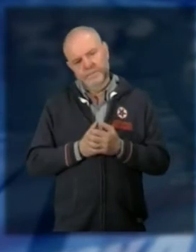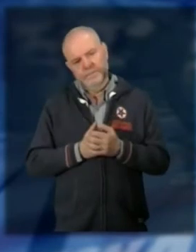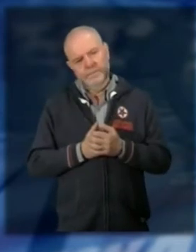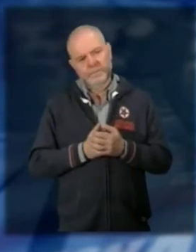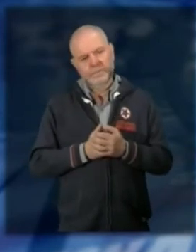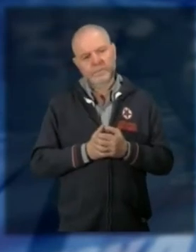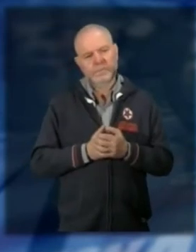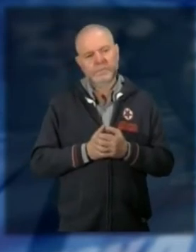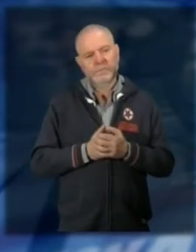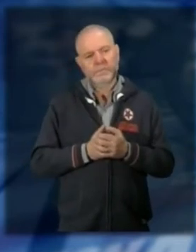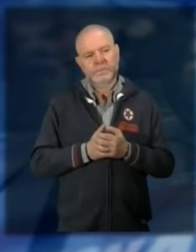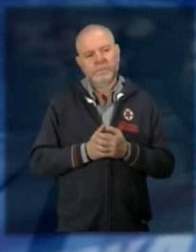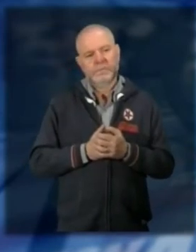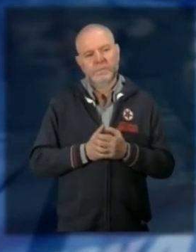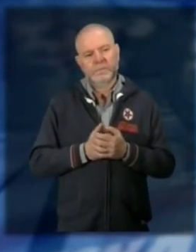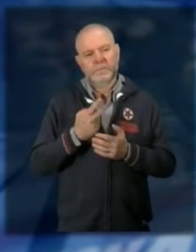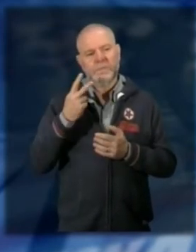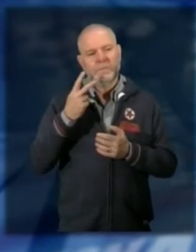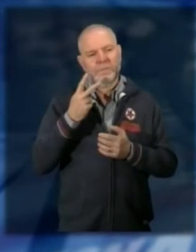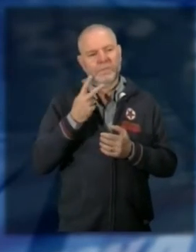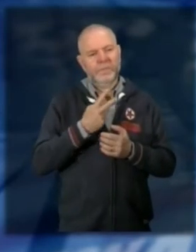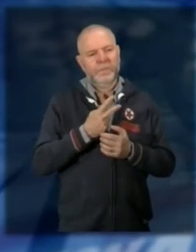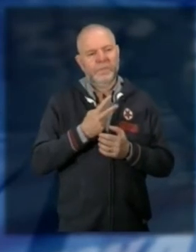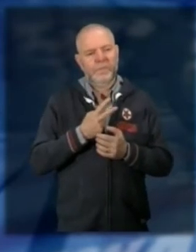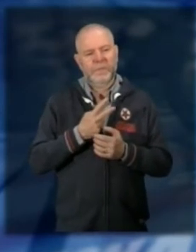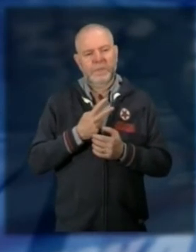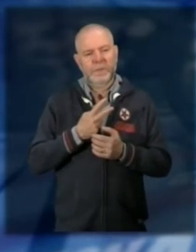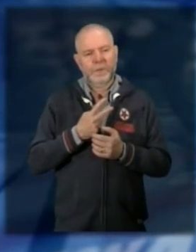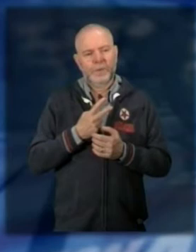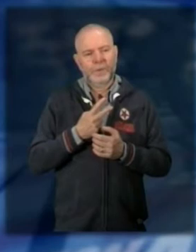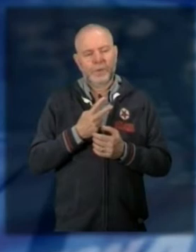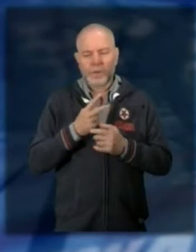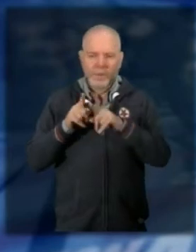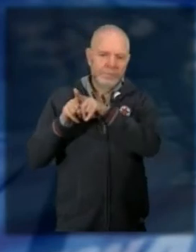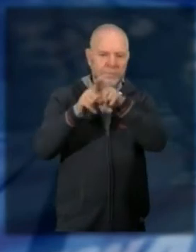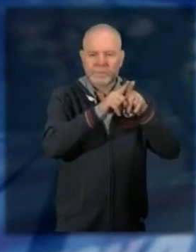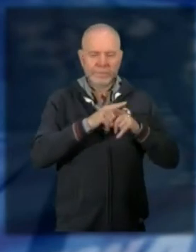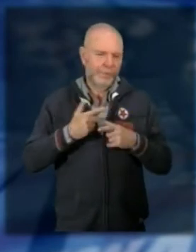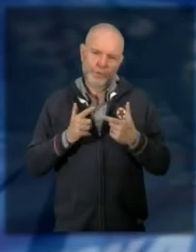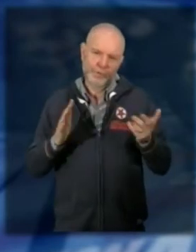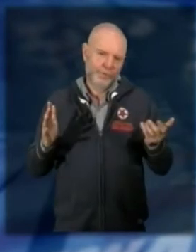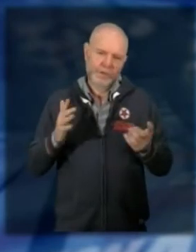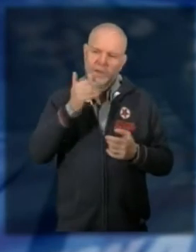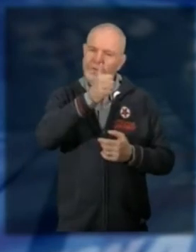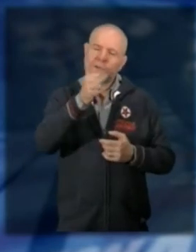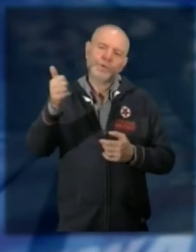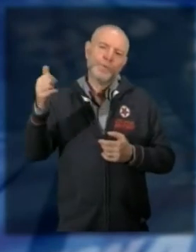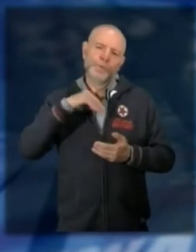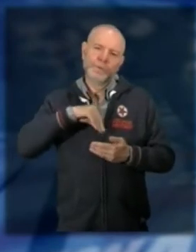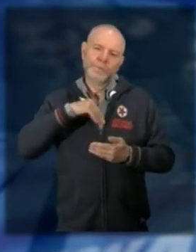e e non c'è una legge che vale per tutti è molto singolare